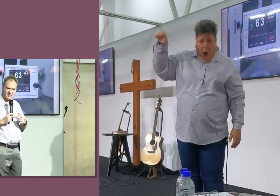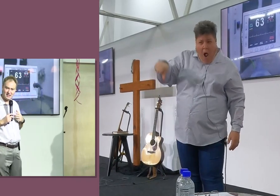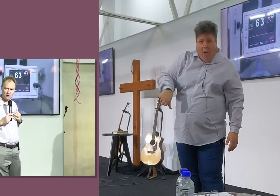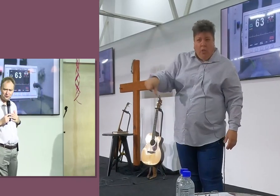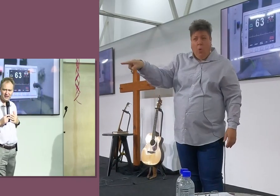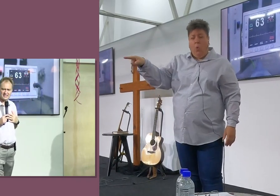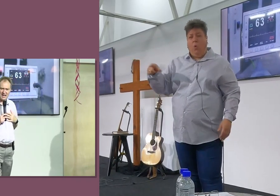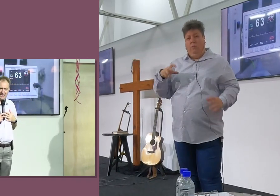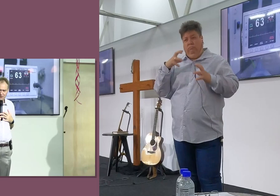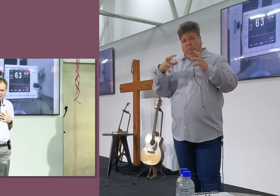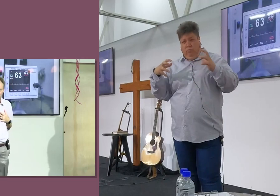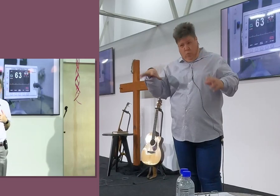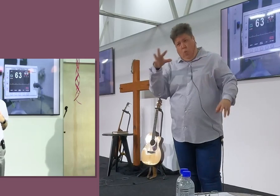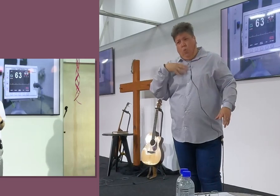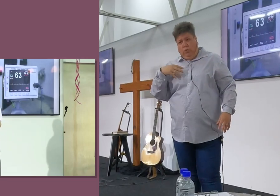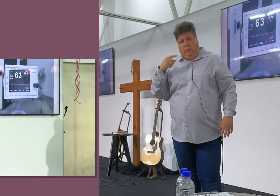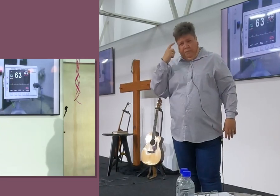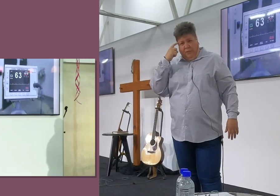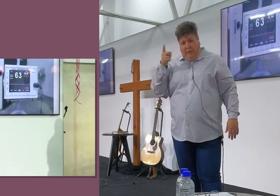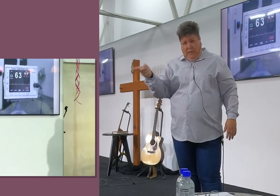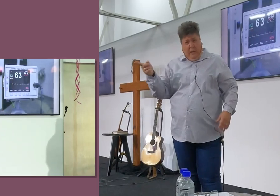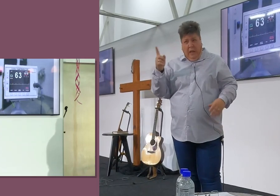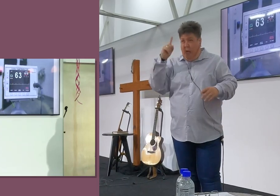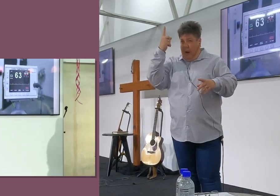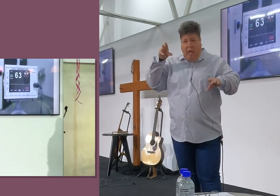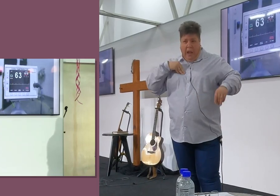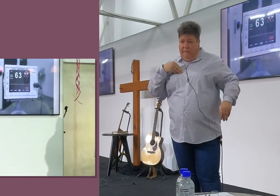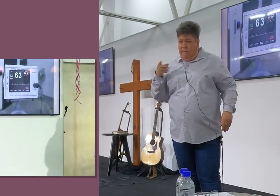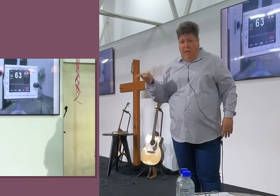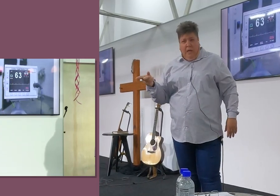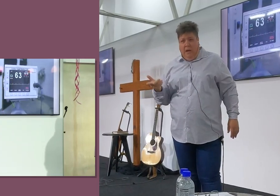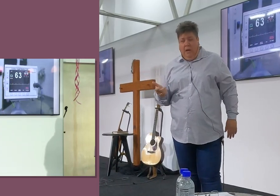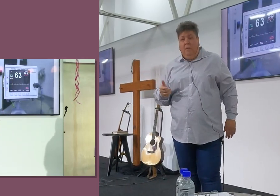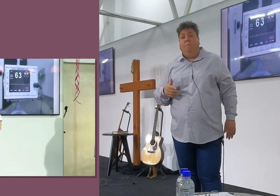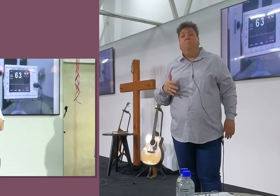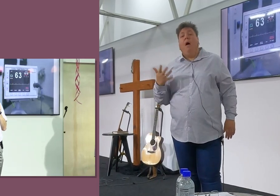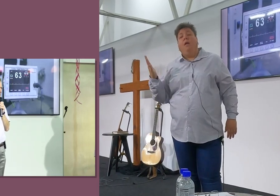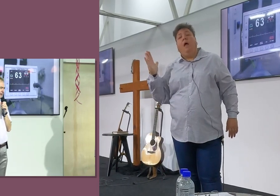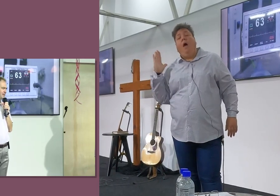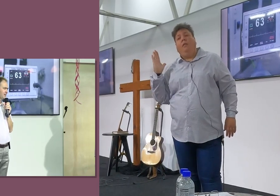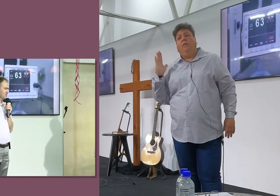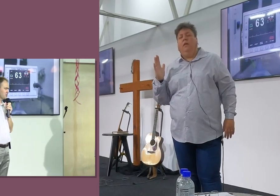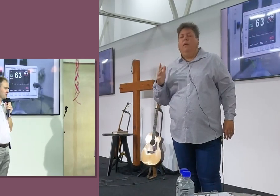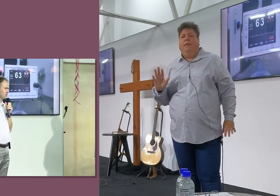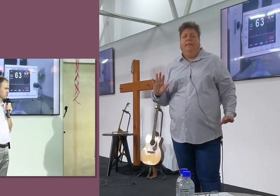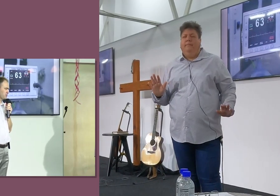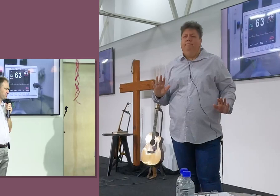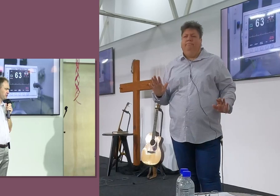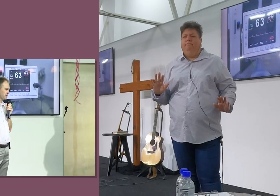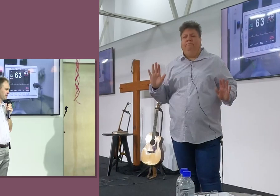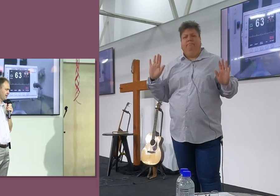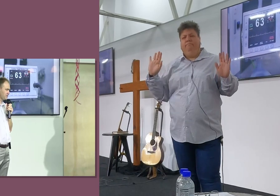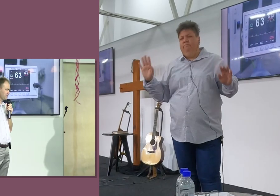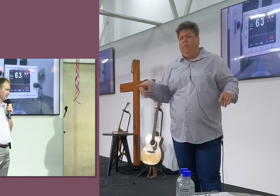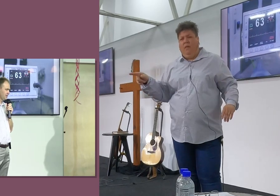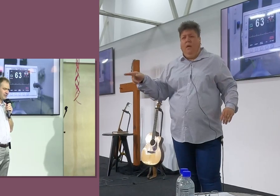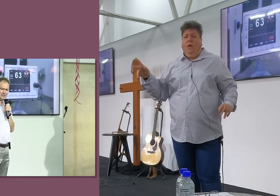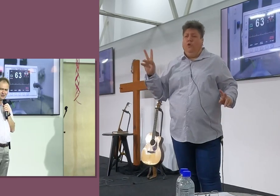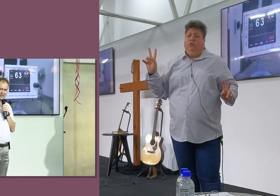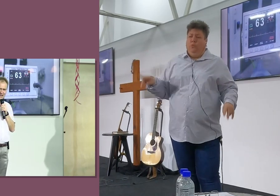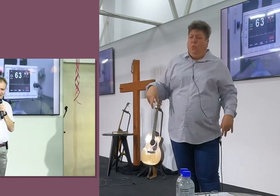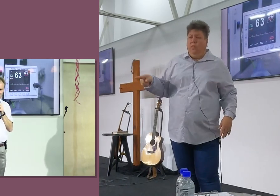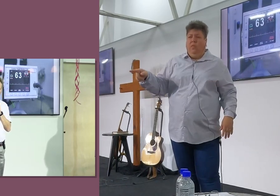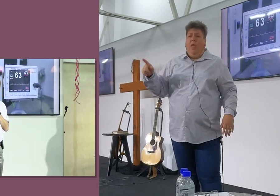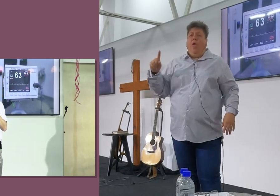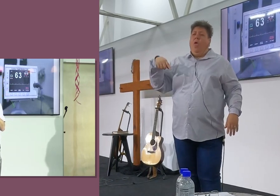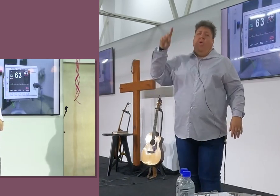in jou vlees, Jy weet is verkeerd voor die Heere, Maar in jou hart, Dan denk jy, Nee man, So ook kan ons maar verloren gaan. vir doel, Julle